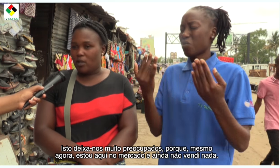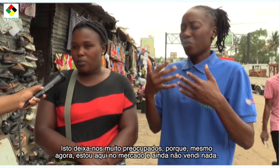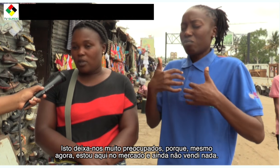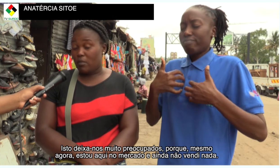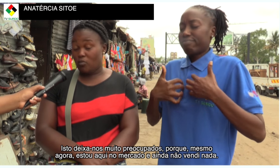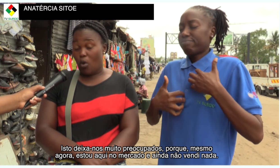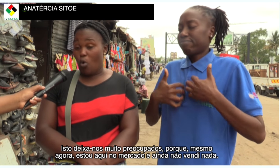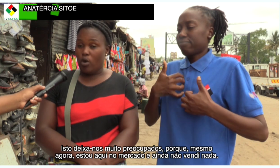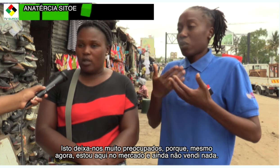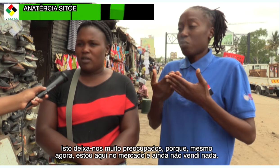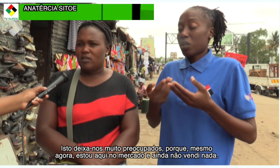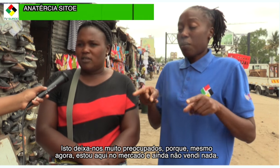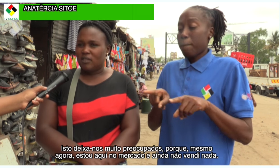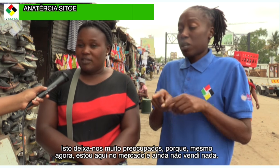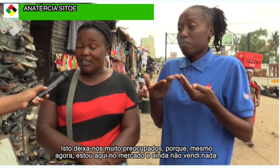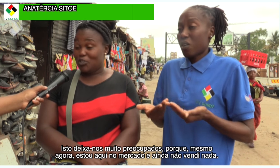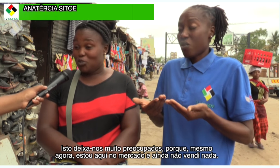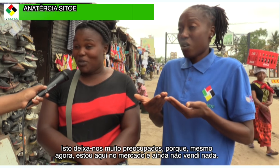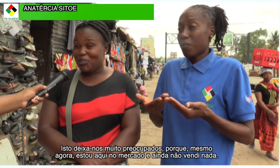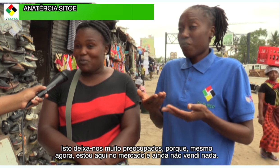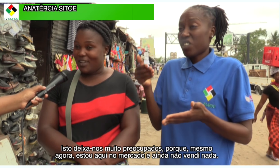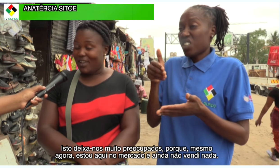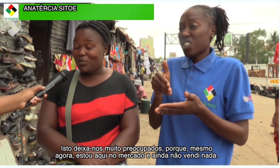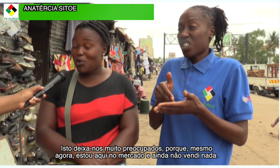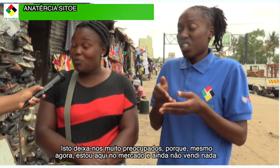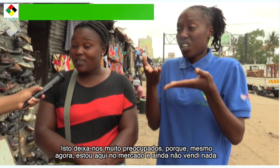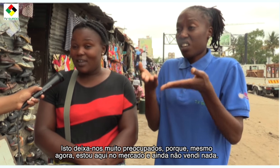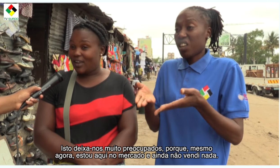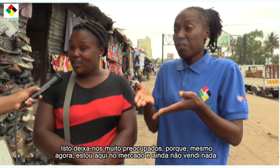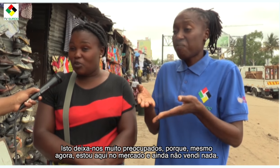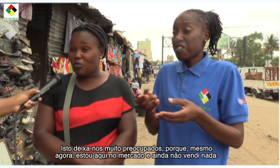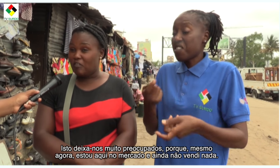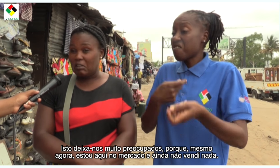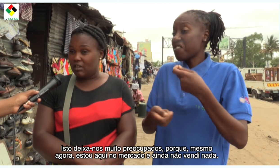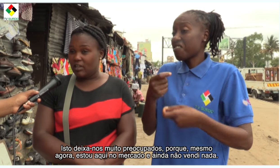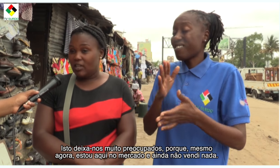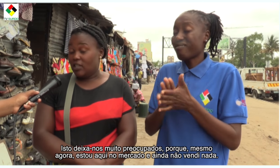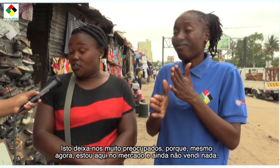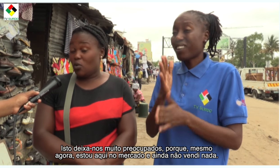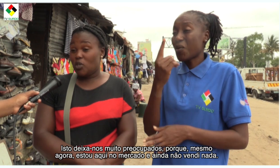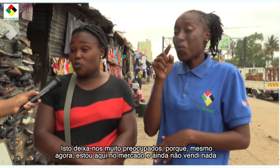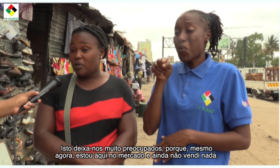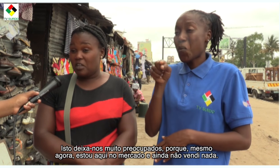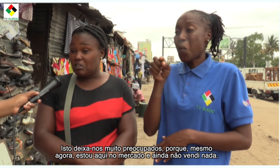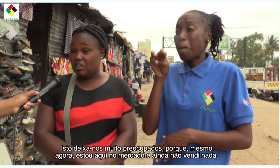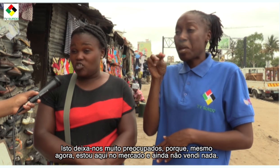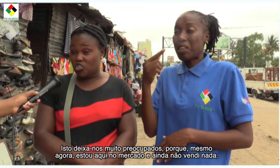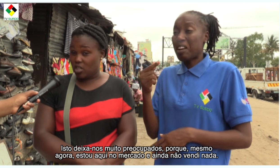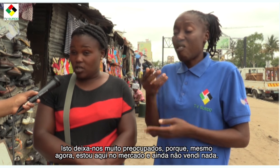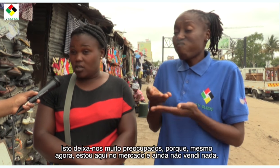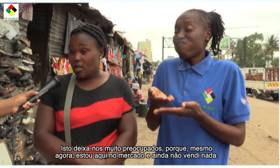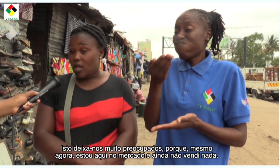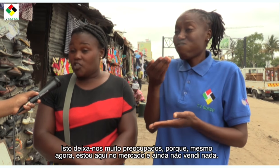preocupados, porque mesmo agora, desde que estou aqui no mercado, nem o Metical ainda não vendi. Já com a subida de